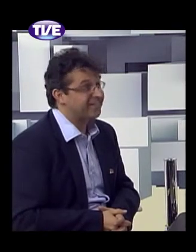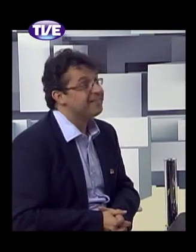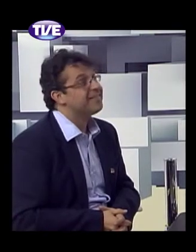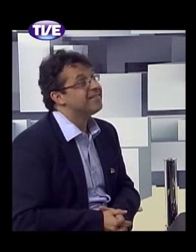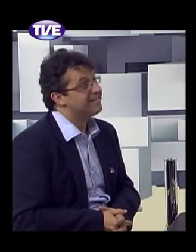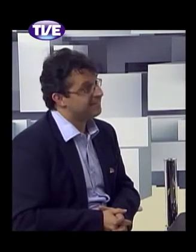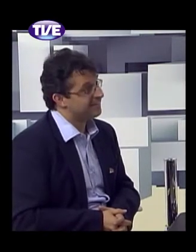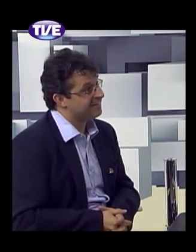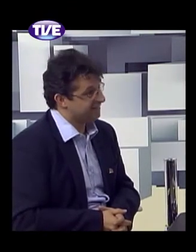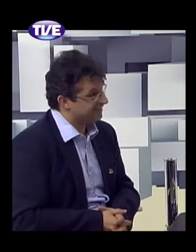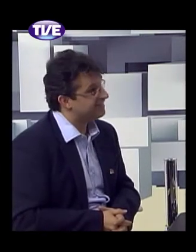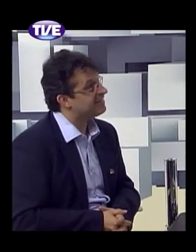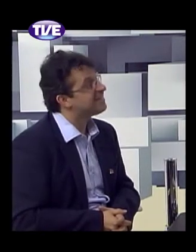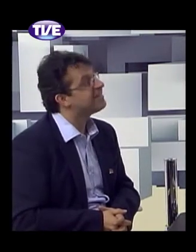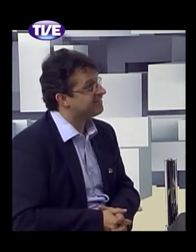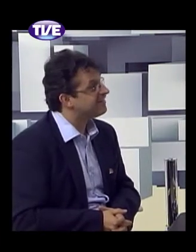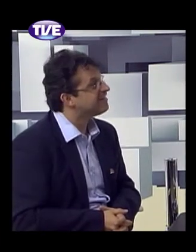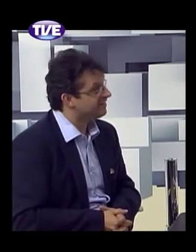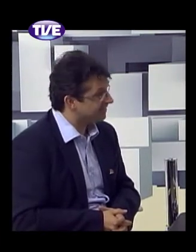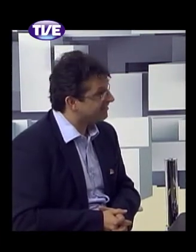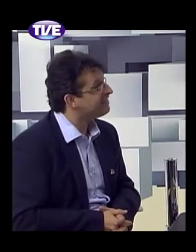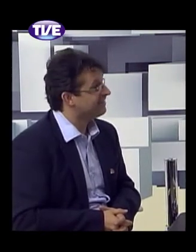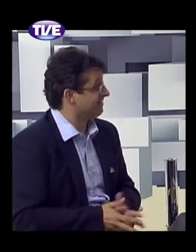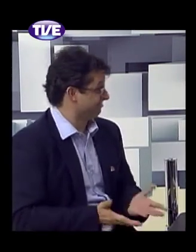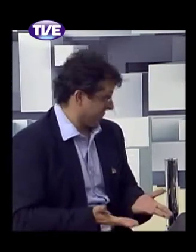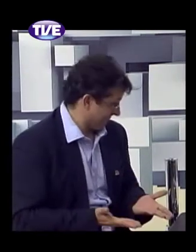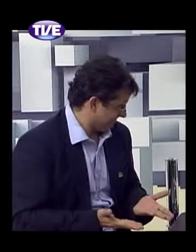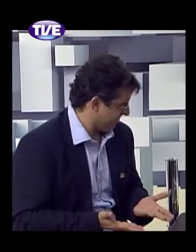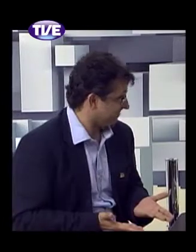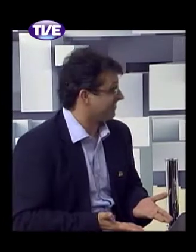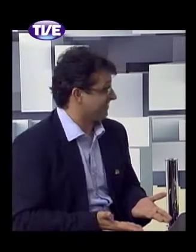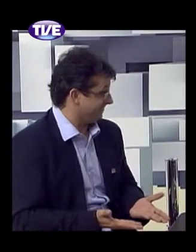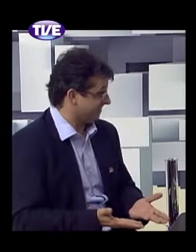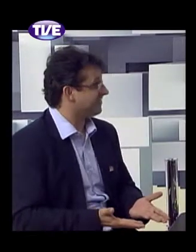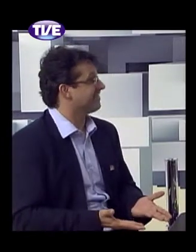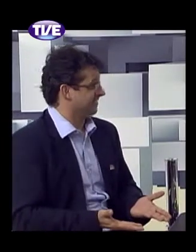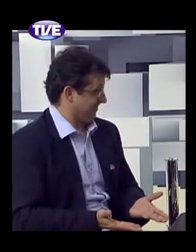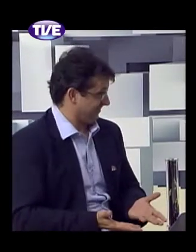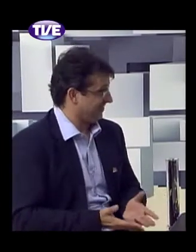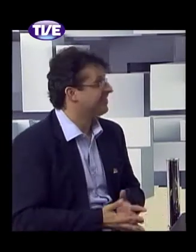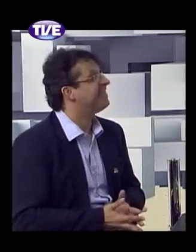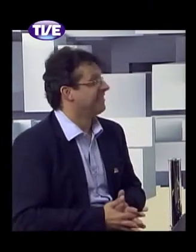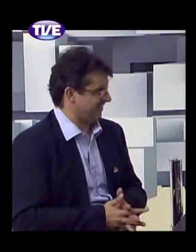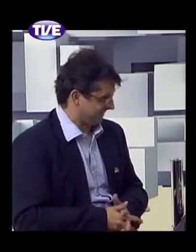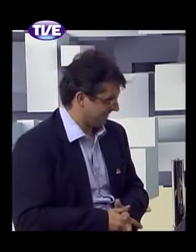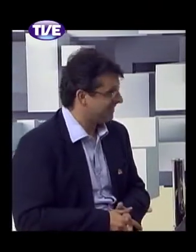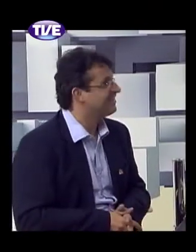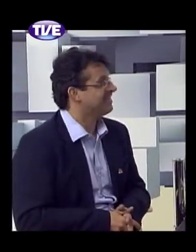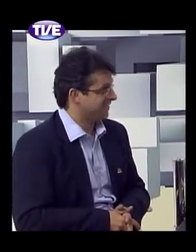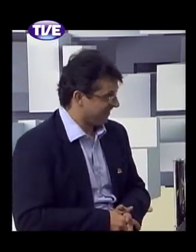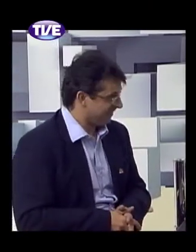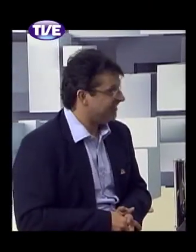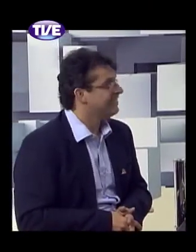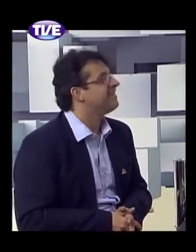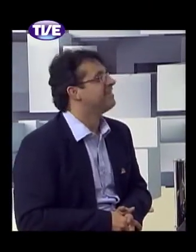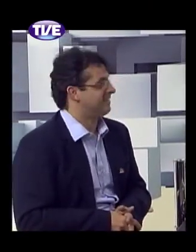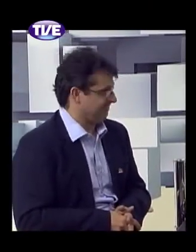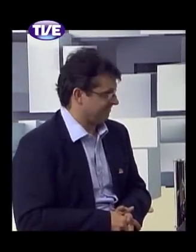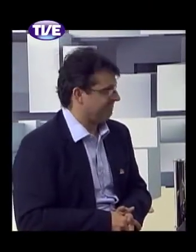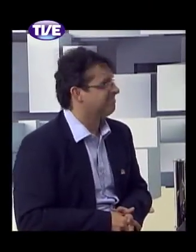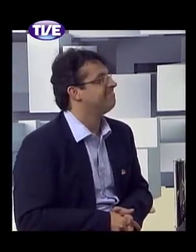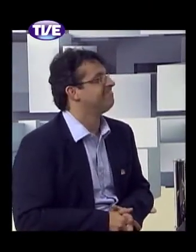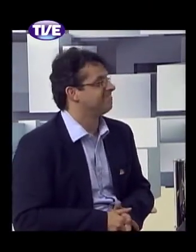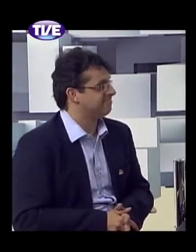língua, mas temos que ter uma tradução na língua de sinais, que não serve para Angola, Moçambique e tudo mais.